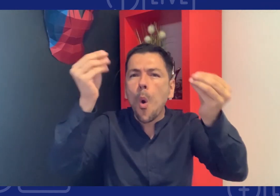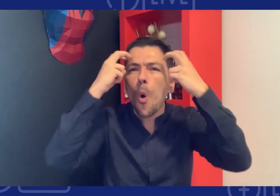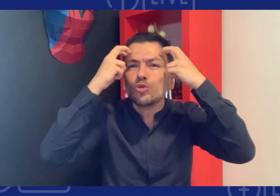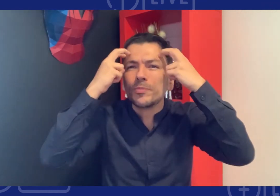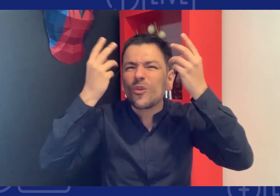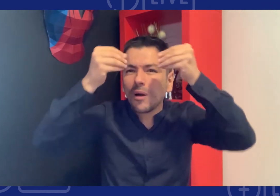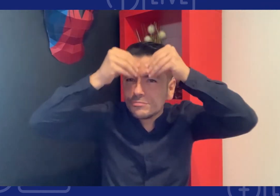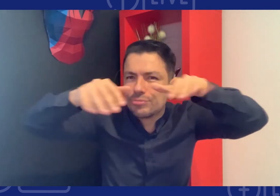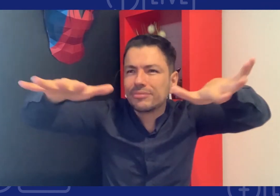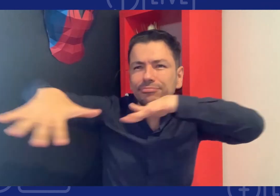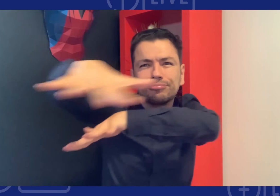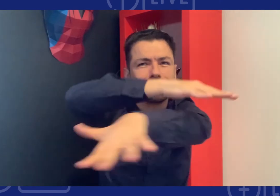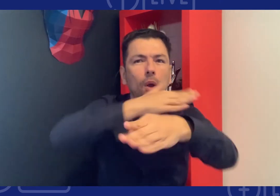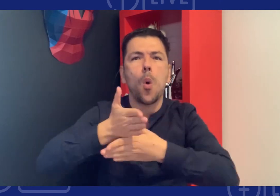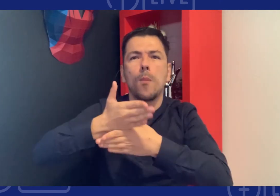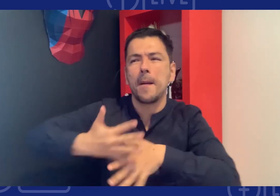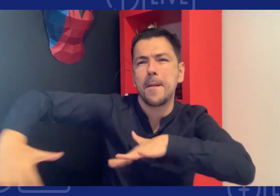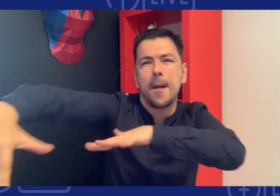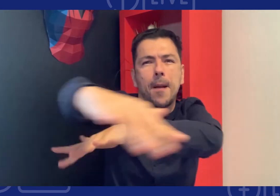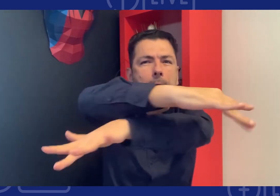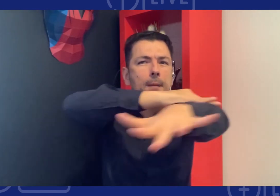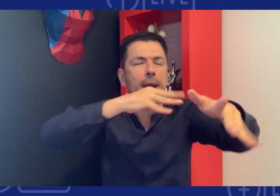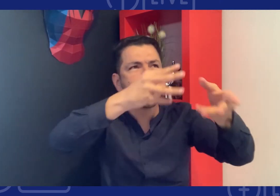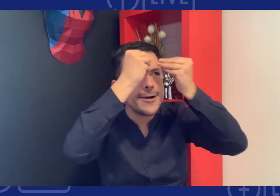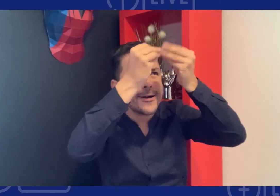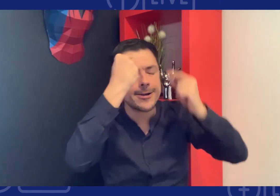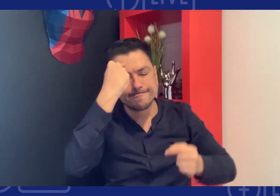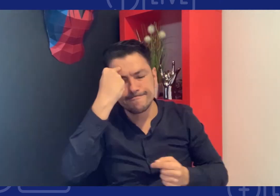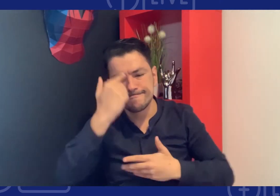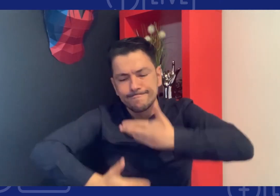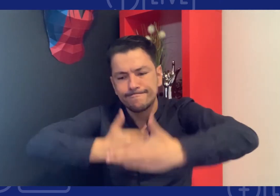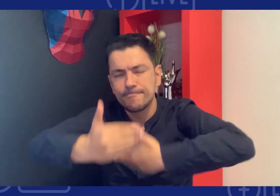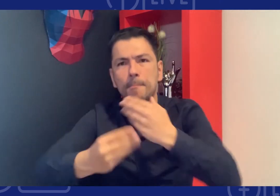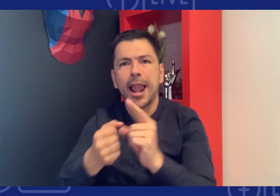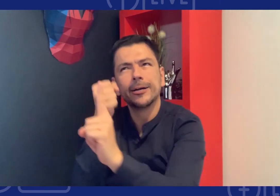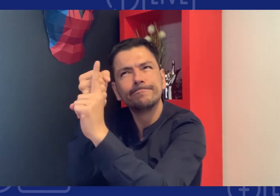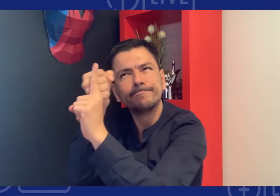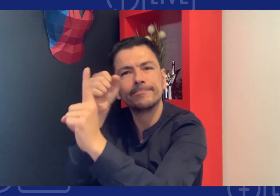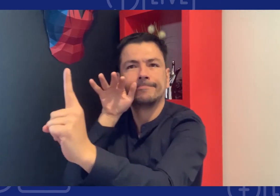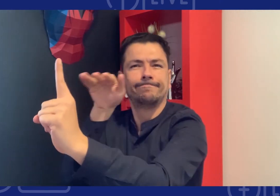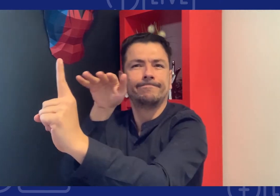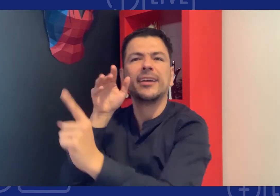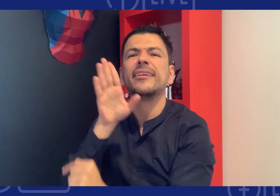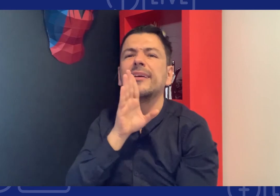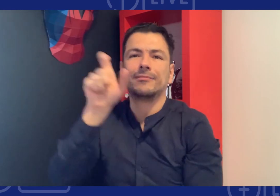y en unión podamos seguir haciendo incidencia ante las secretarías de educación para que sea una